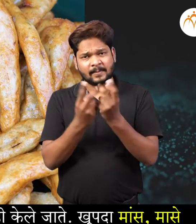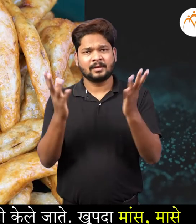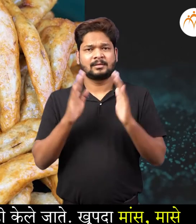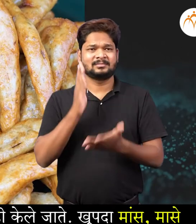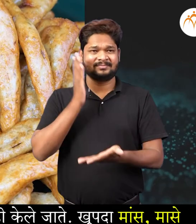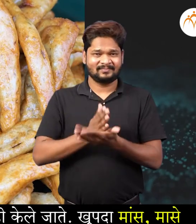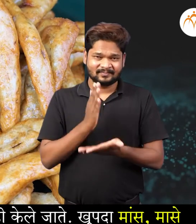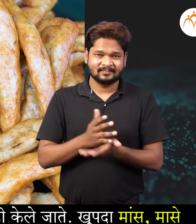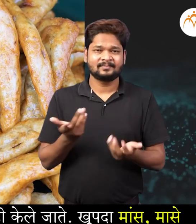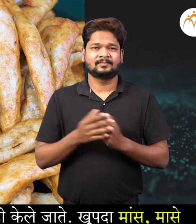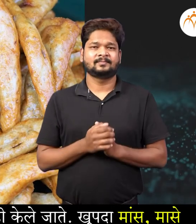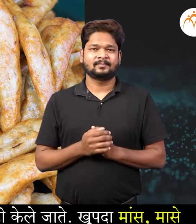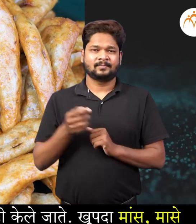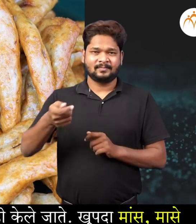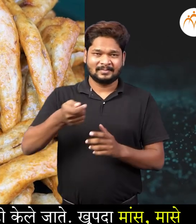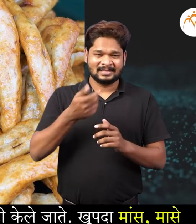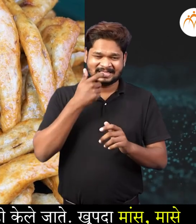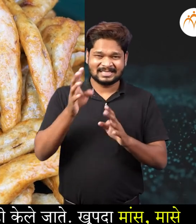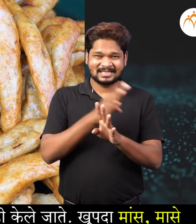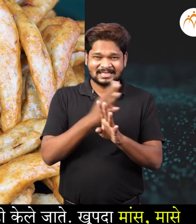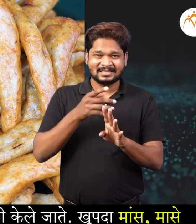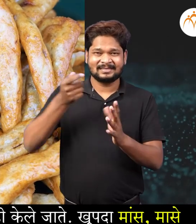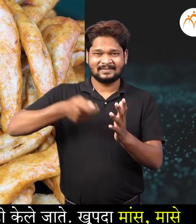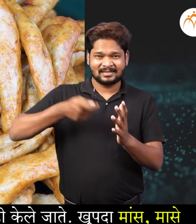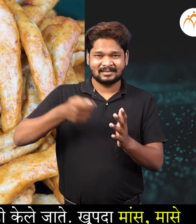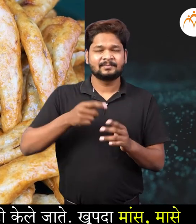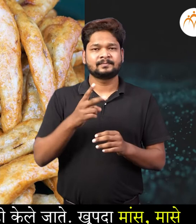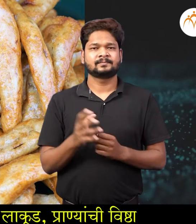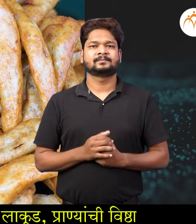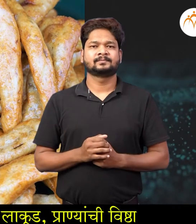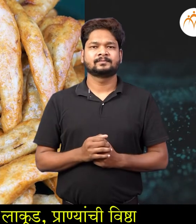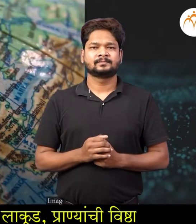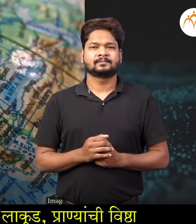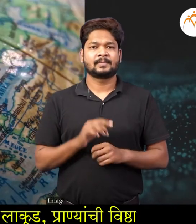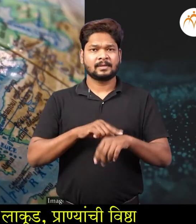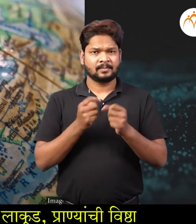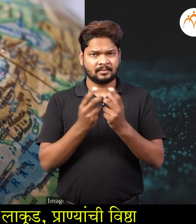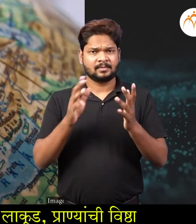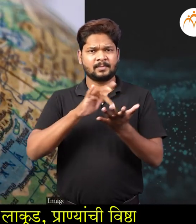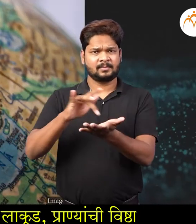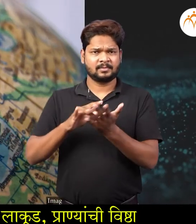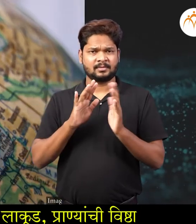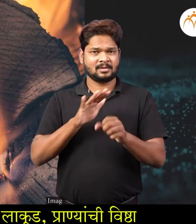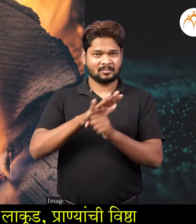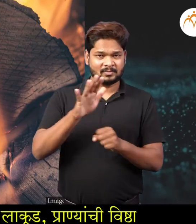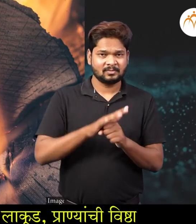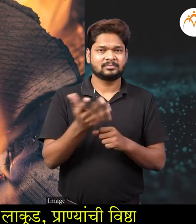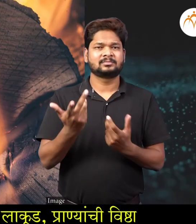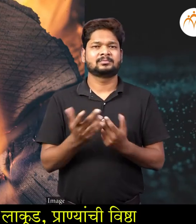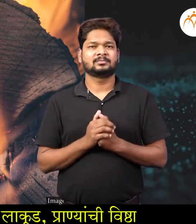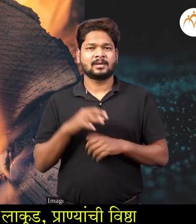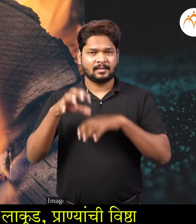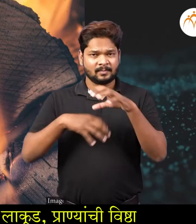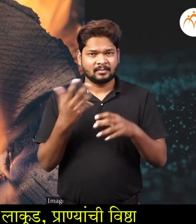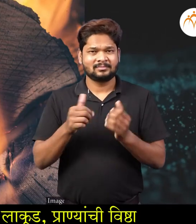खुबदा माउस, मासे या सर्ख्या पदार्थाना धूर दिला जातो जगात वेगवेगड़ा ठिकाणी, लाकूड,